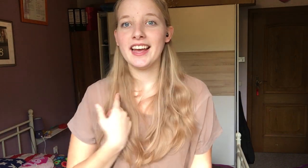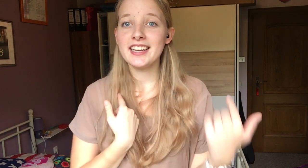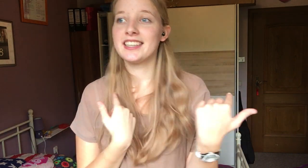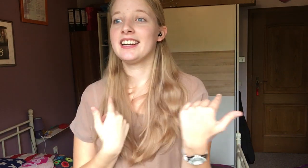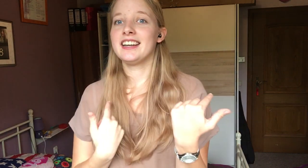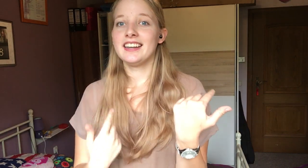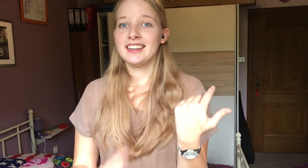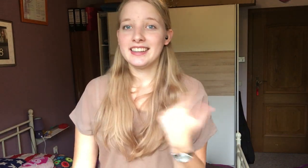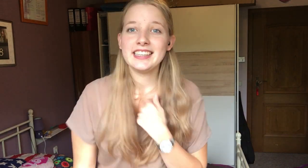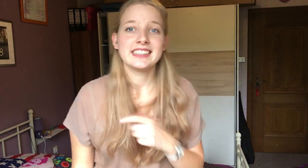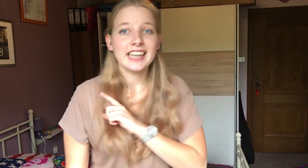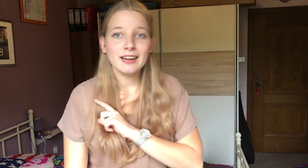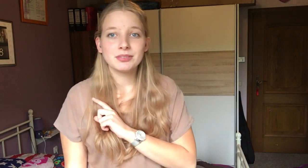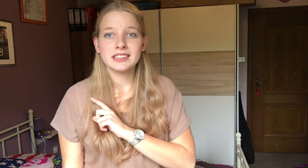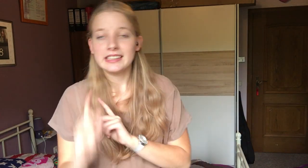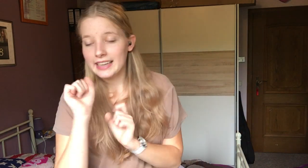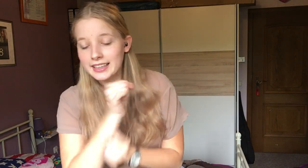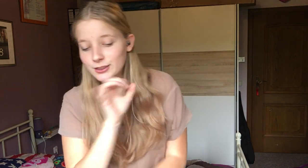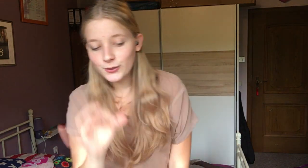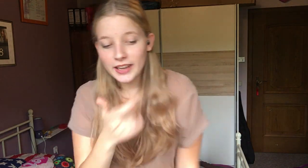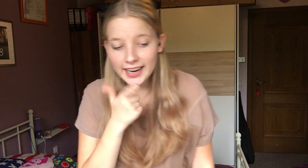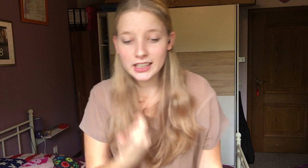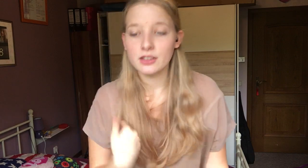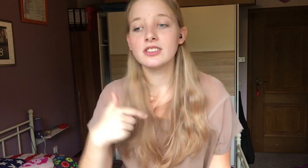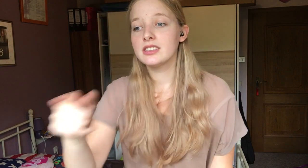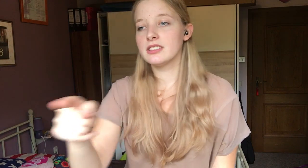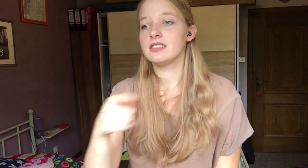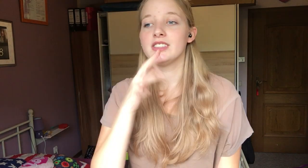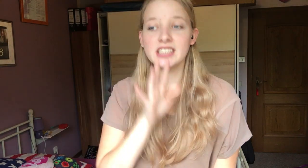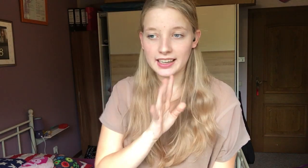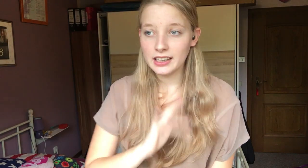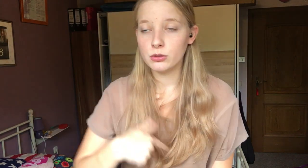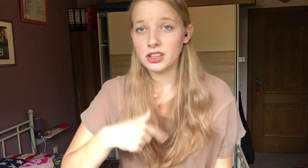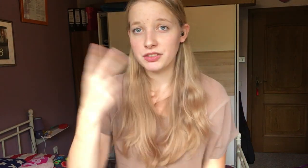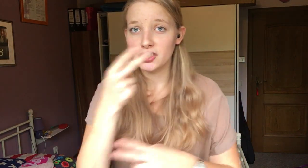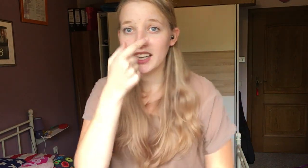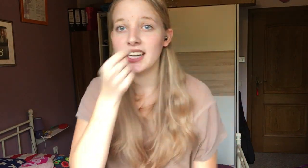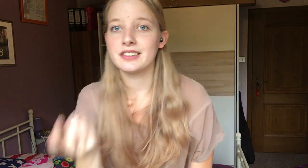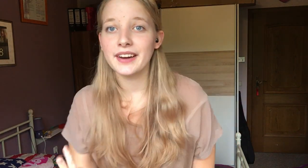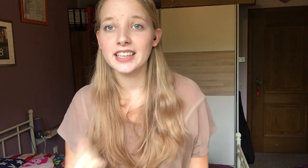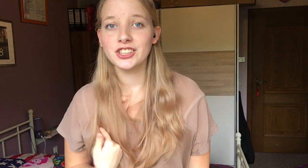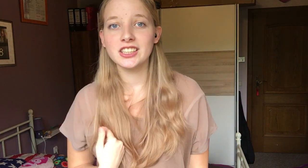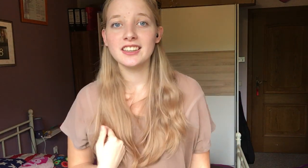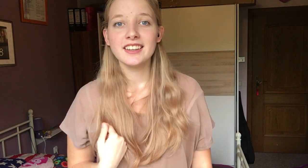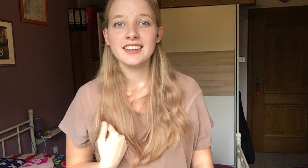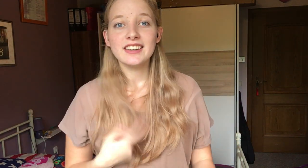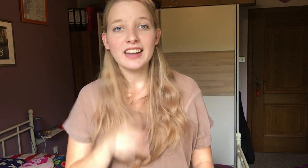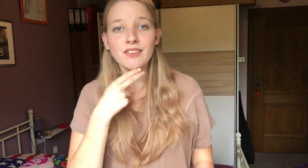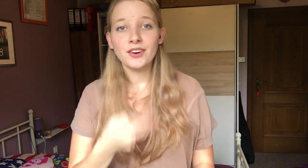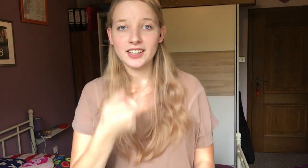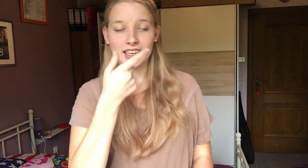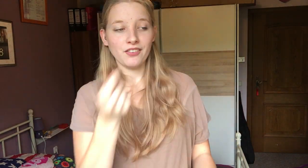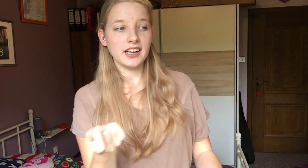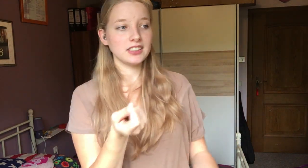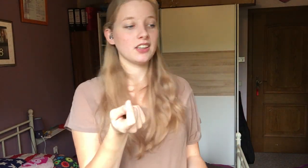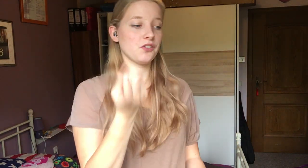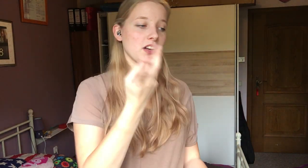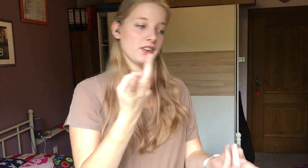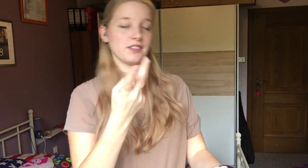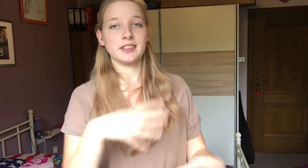ich, ich selbst, ich kann nicht so gut Englisch und sie reden und ich verstehe das Falsche und Antwort ist das Falsche. Auf jeden Fall wird